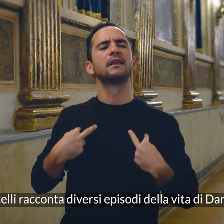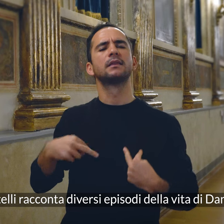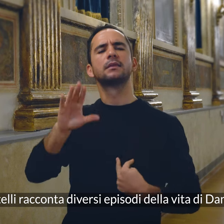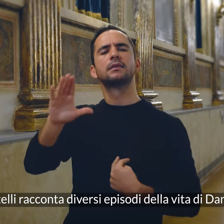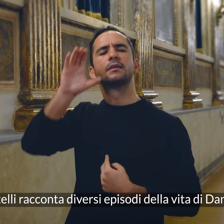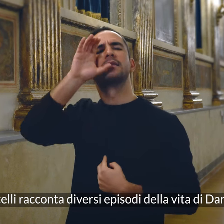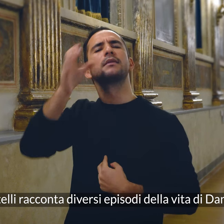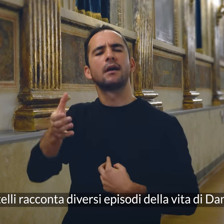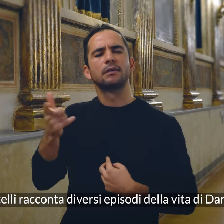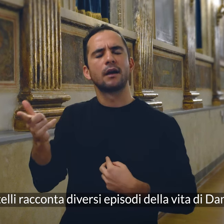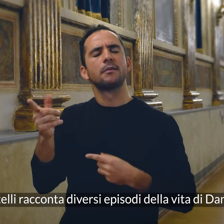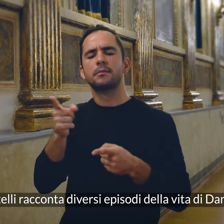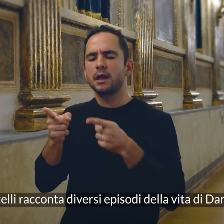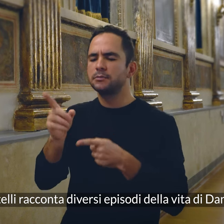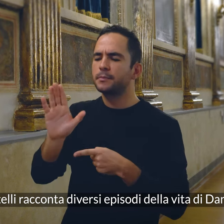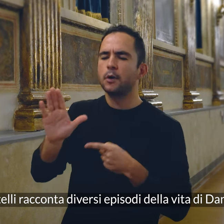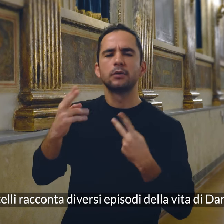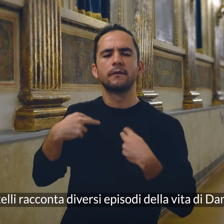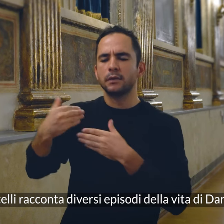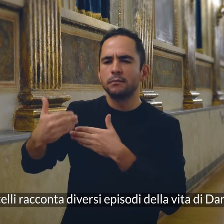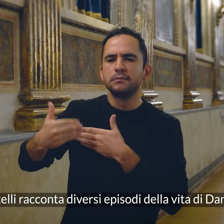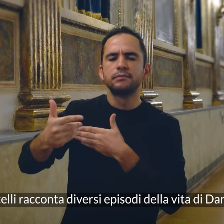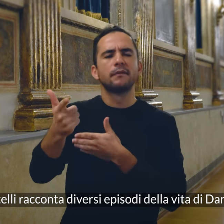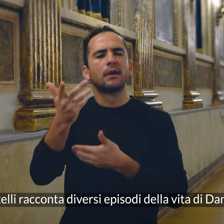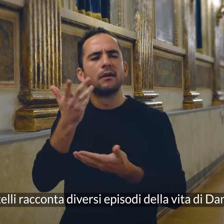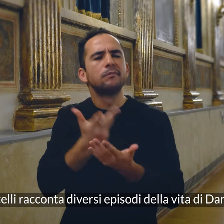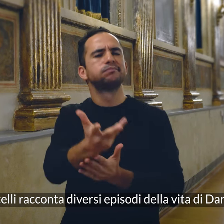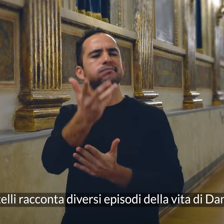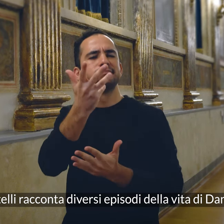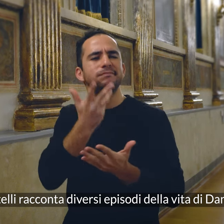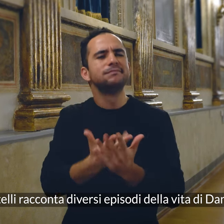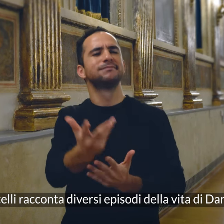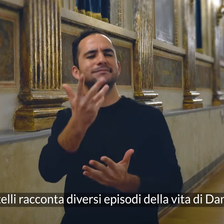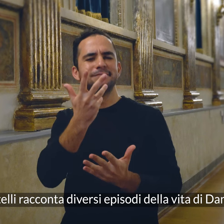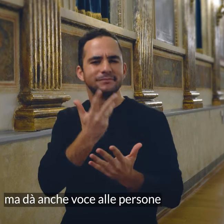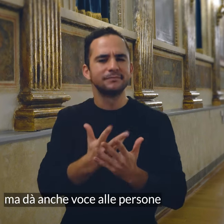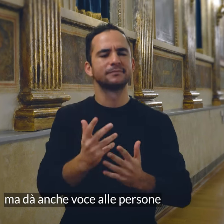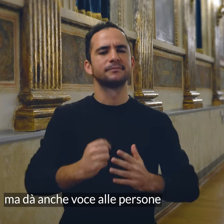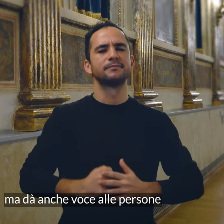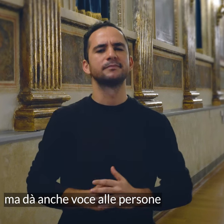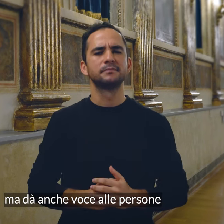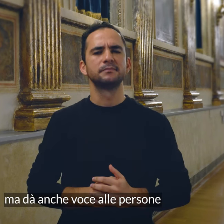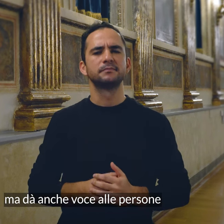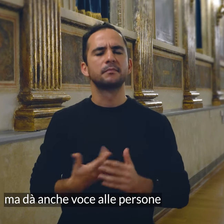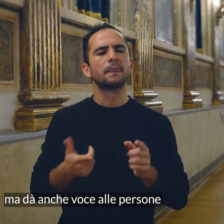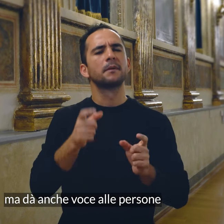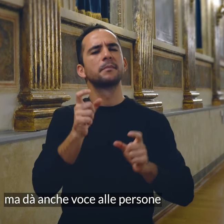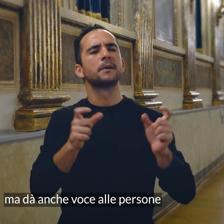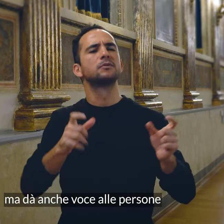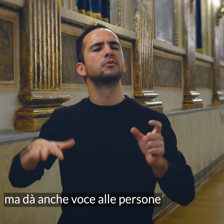Mattias Martelli racconta diversi episodi della vita di Dante, ma dà anche voce alle persone